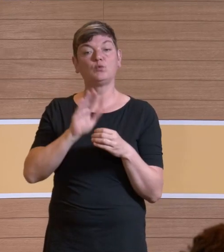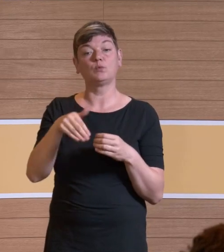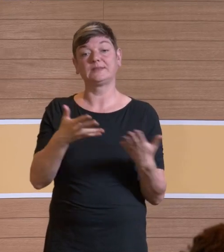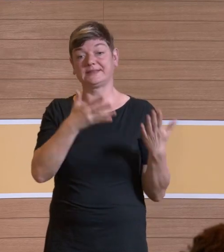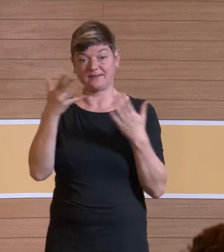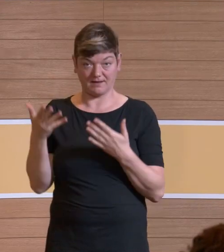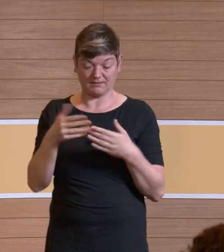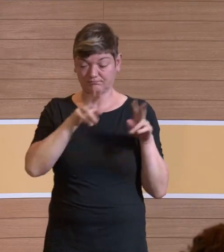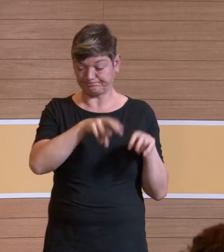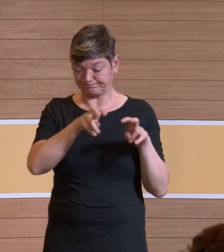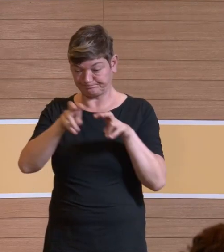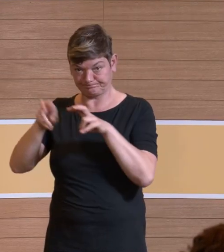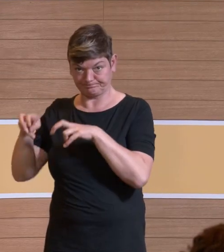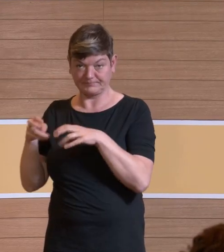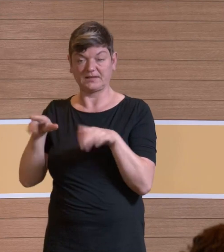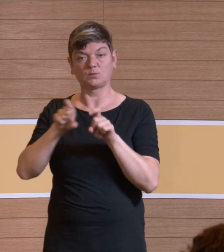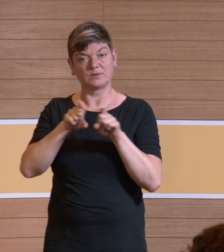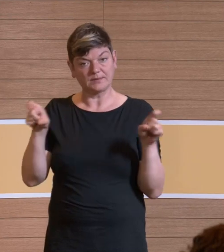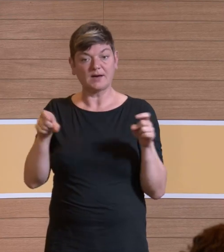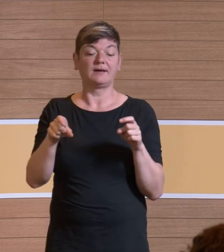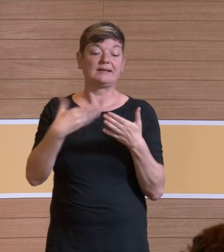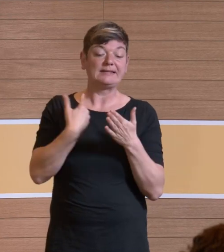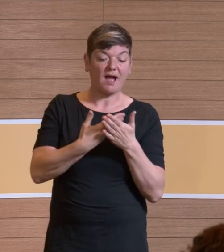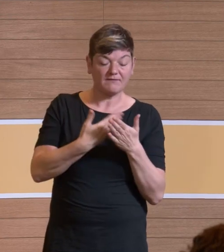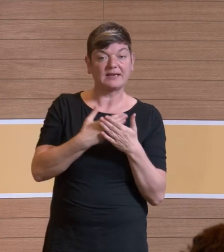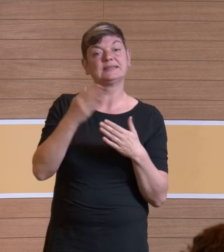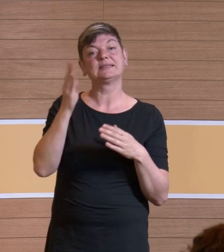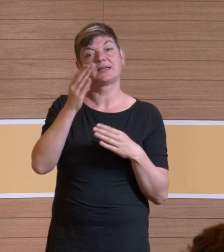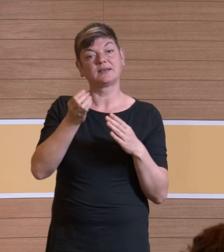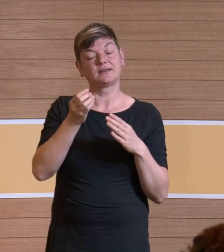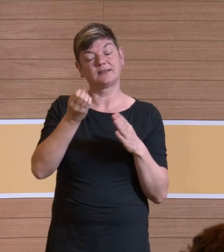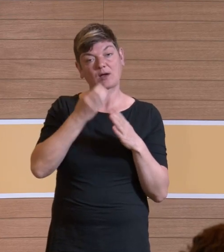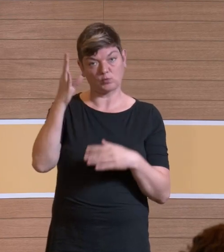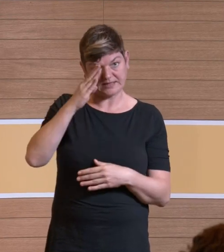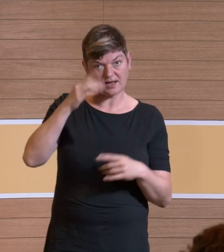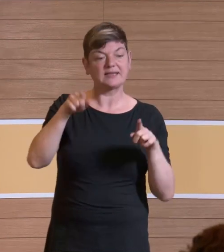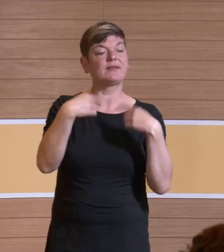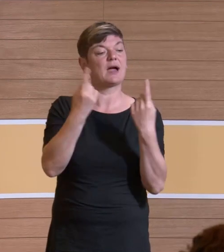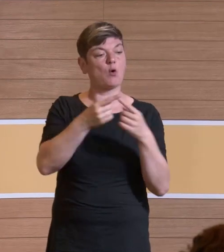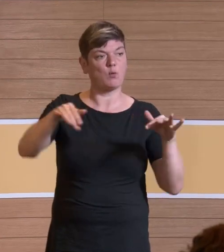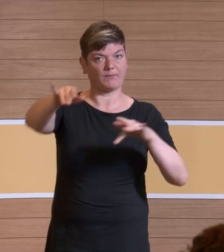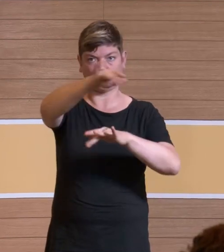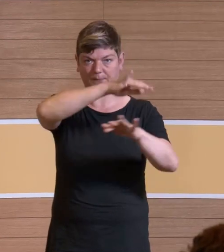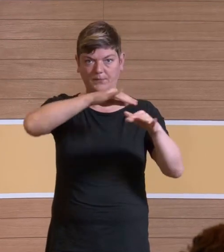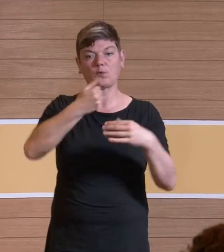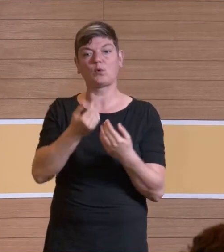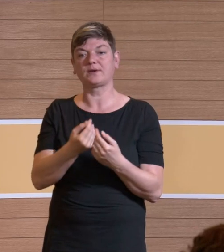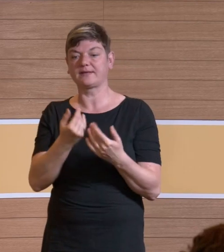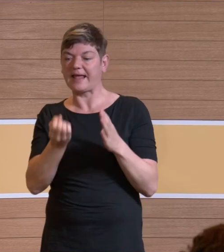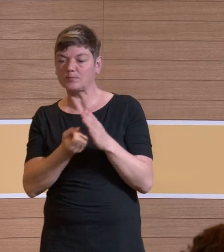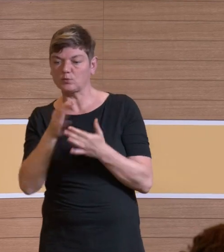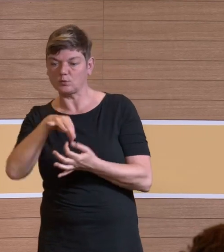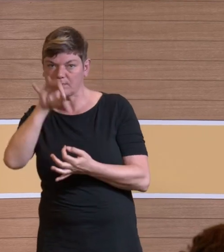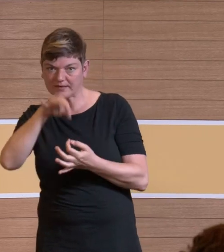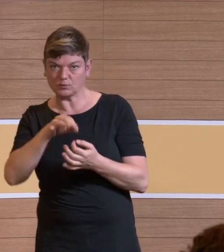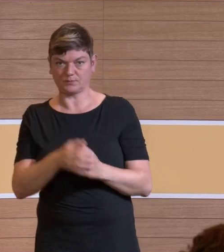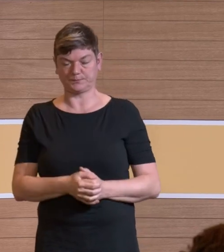Jahre befasst mit dem Nachweis von Narkosegas in der Raumluft und Expositionsmessungen. Ich kann Ihnen sagen, dass